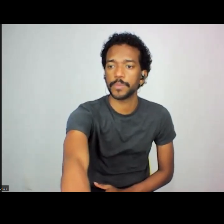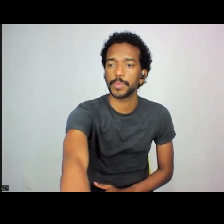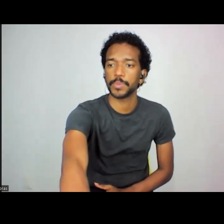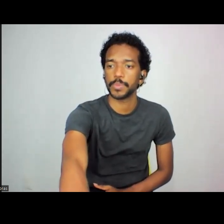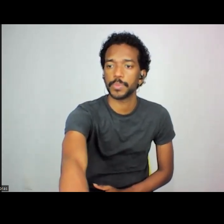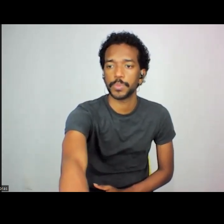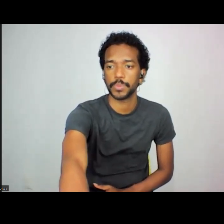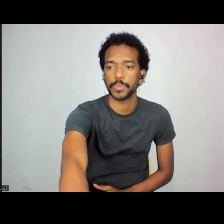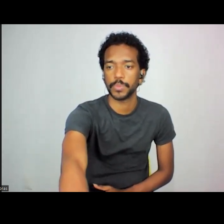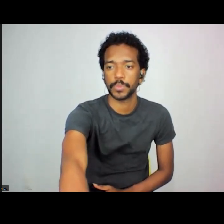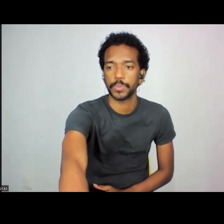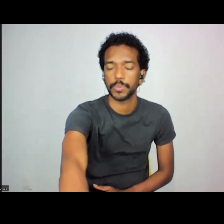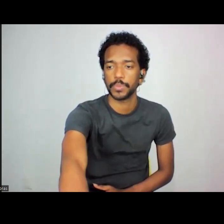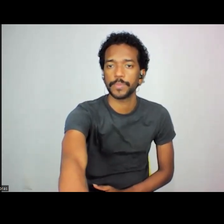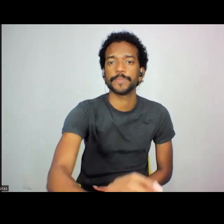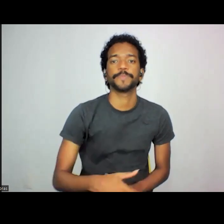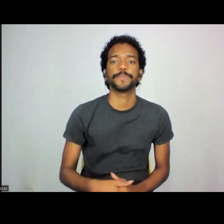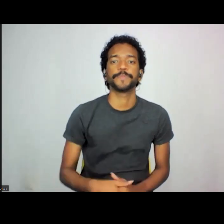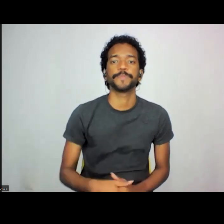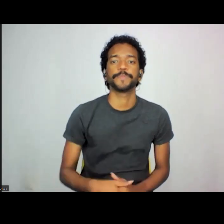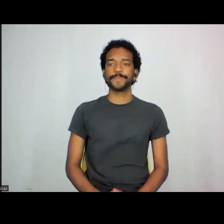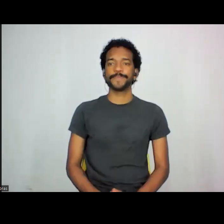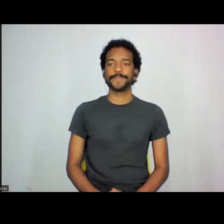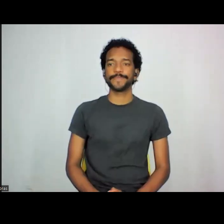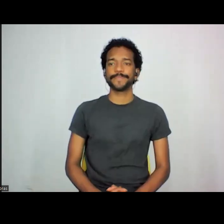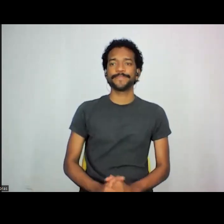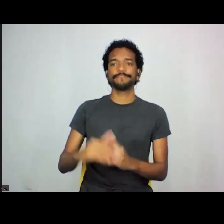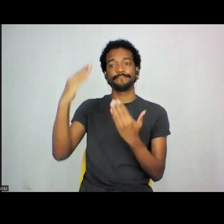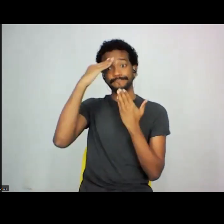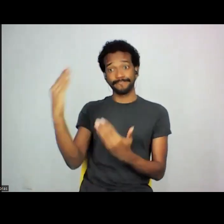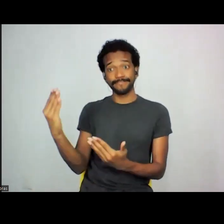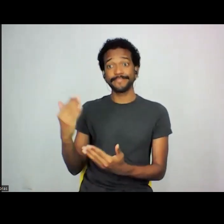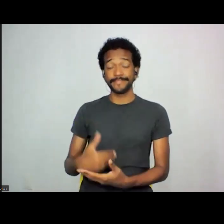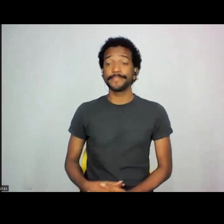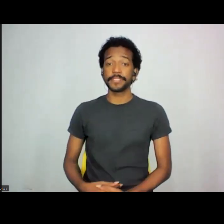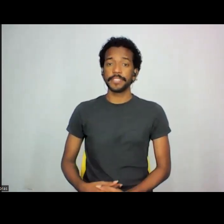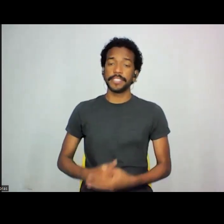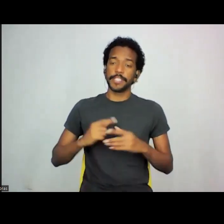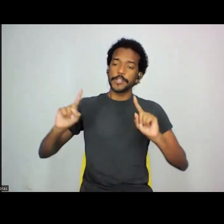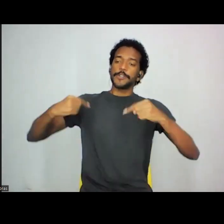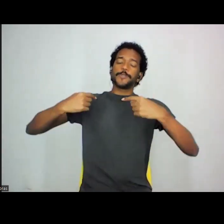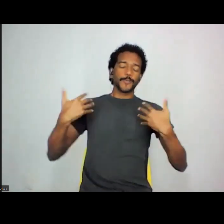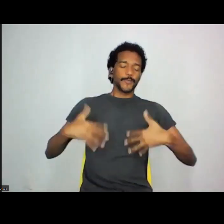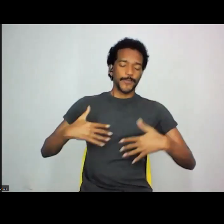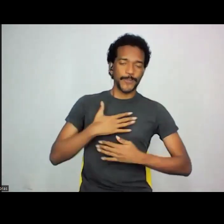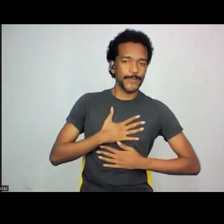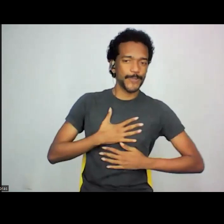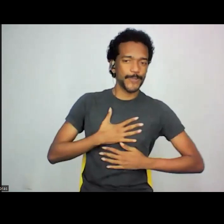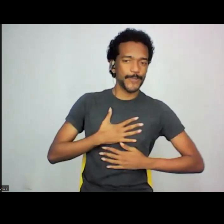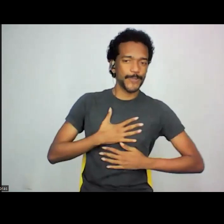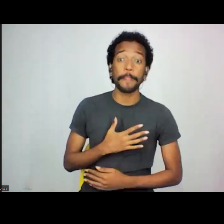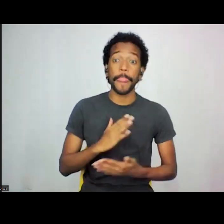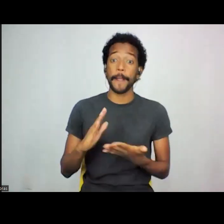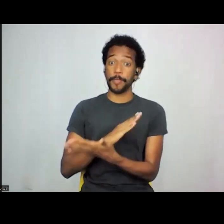O que agradecemos, Vanessa? Acho que foram muitas provocações aí. Tem algumas